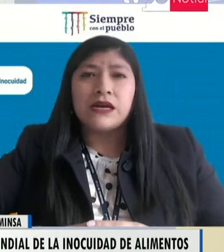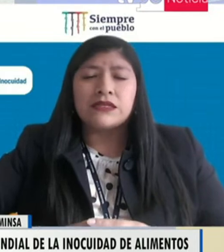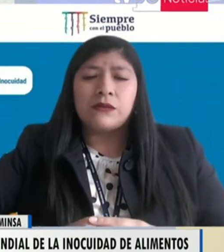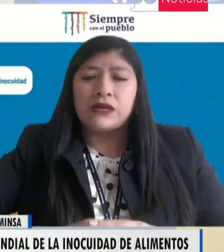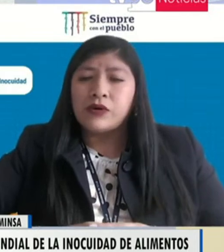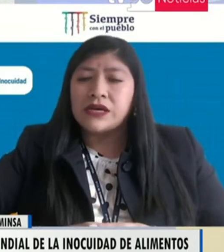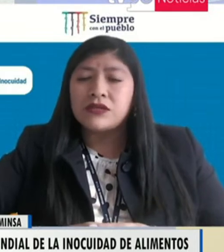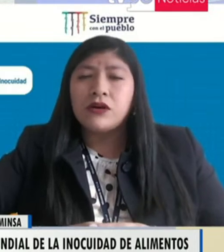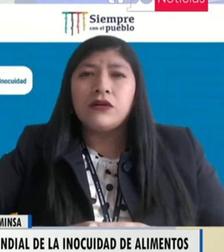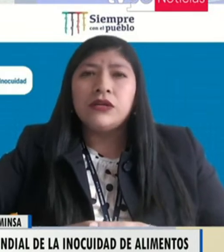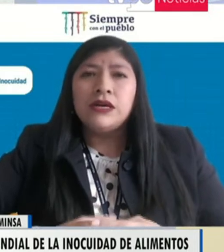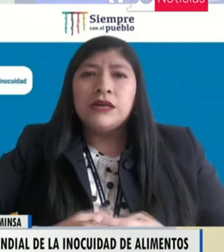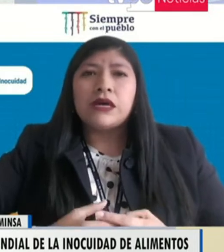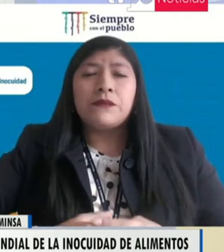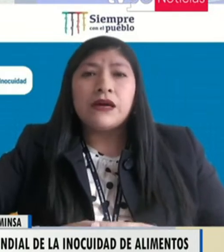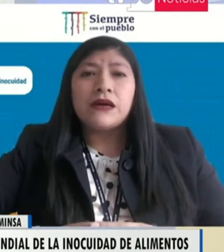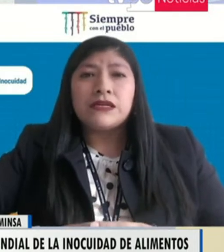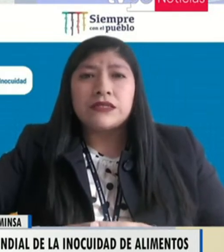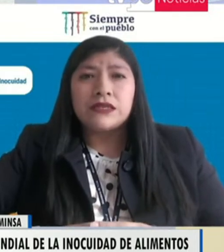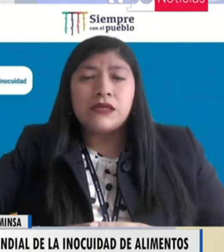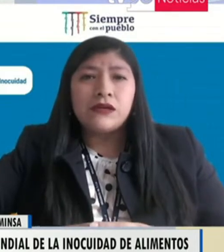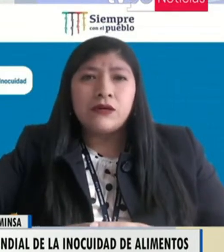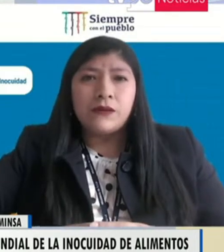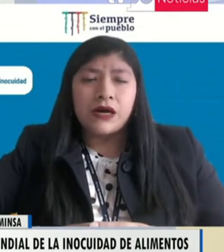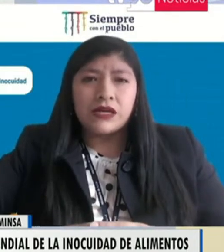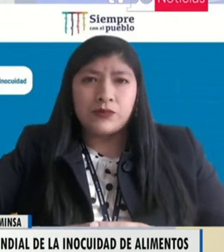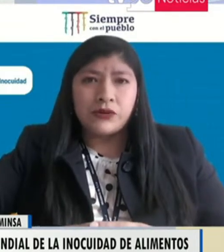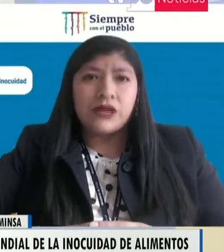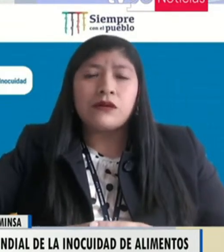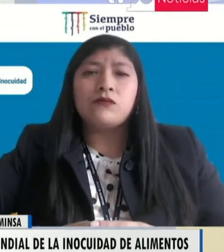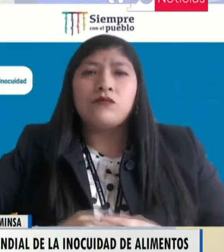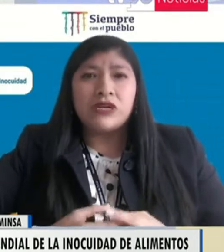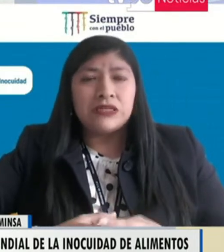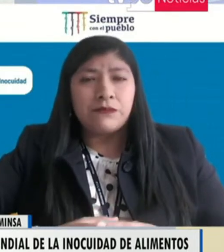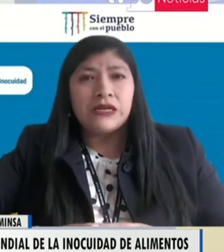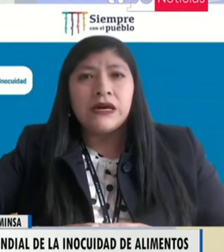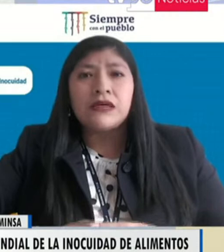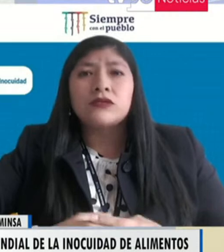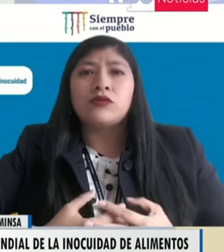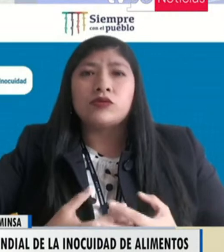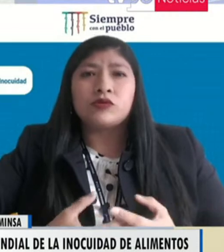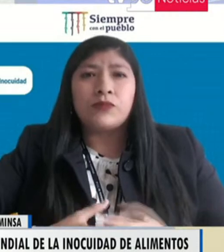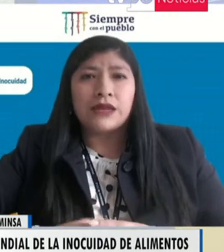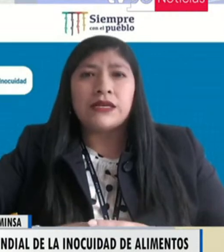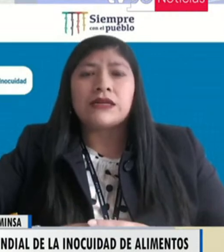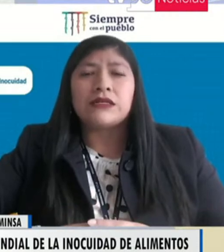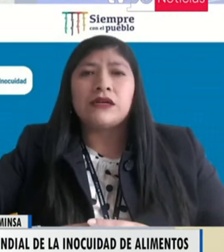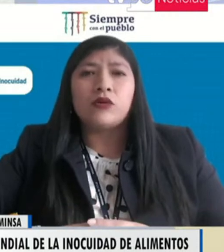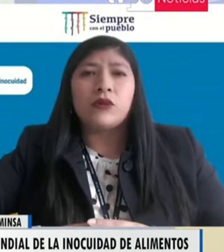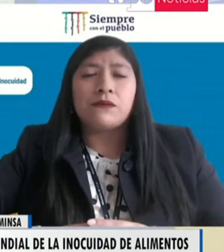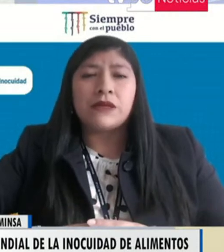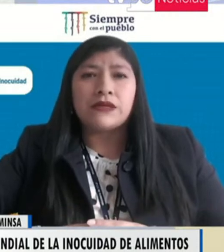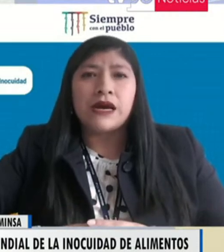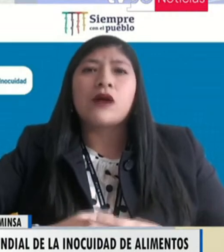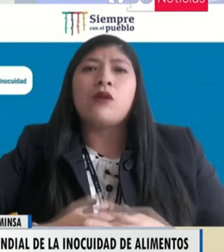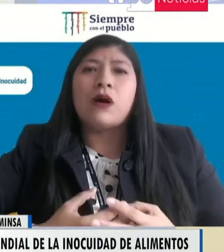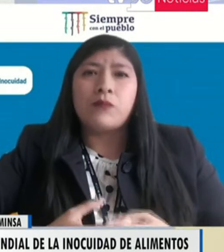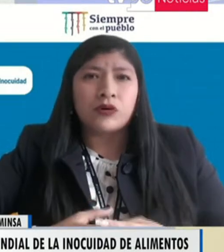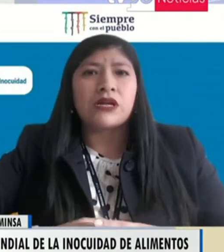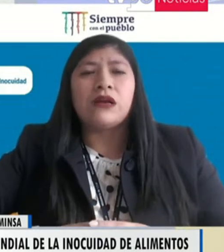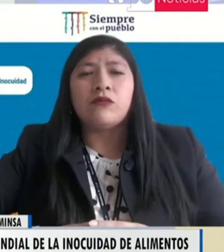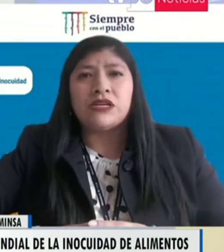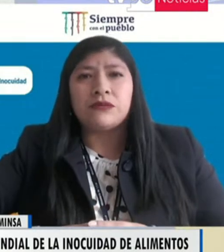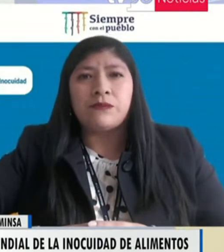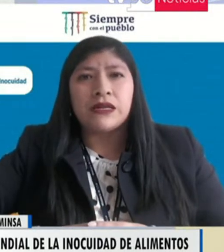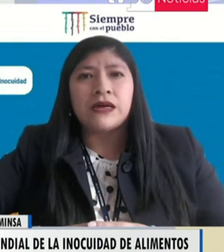buenas prácticas de manipulación. También, en este sentido, van a exponer municipalidades con sus prácticas en inocuidad alimentaria,